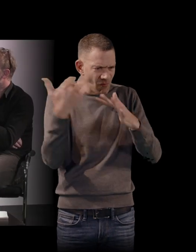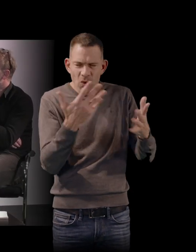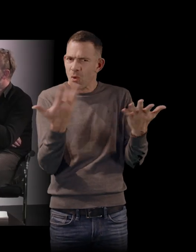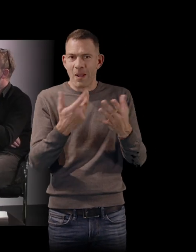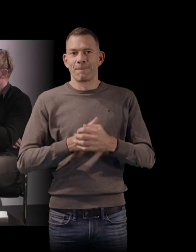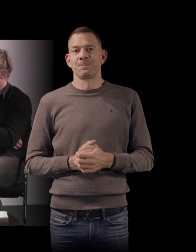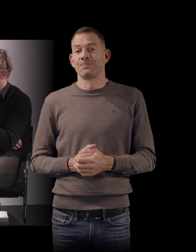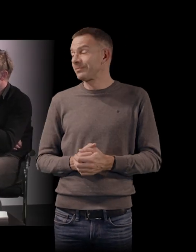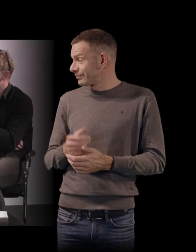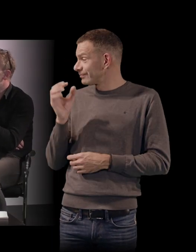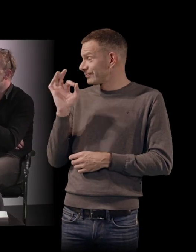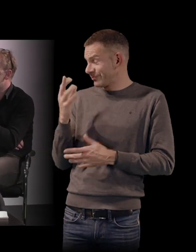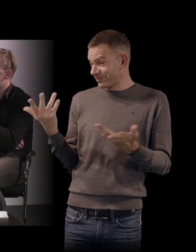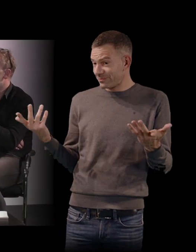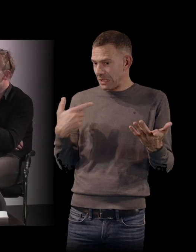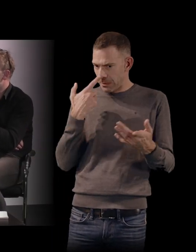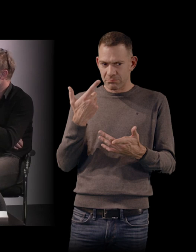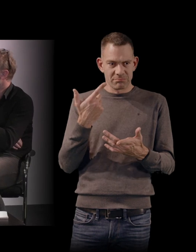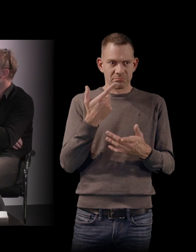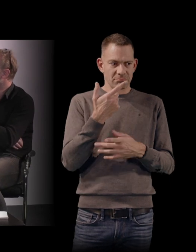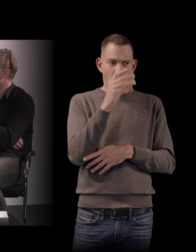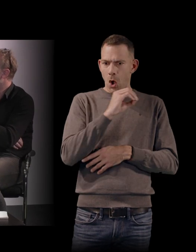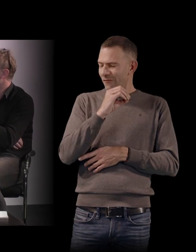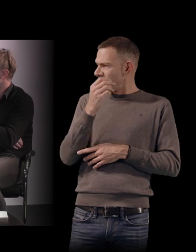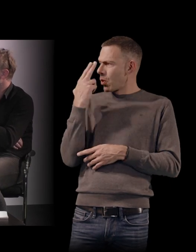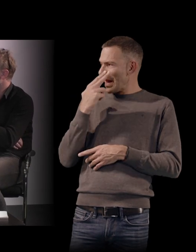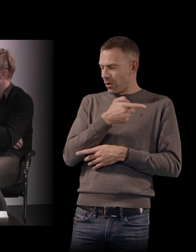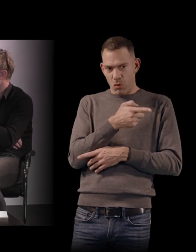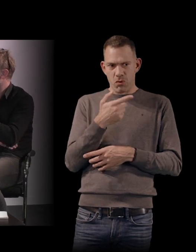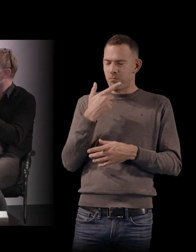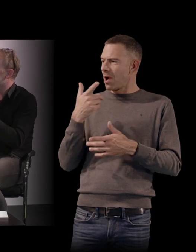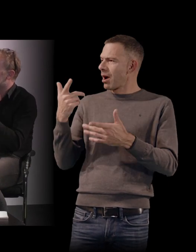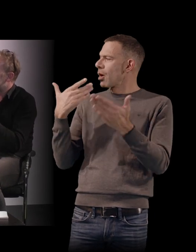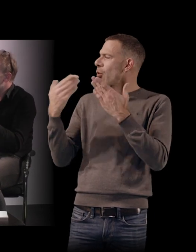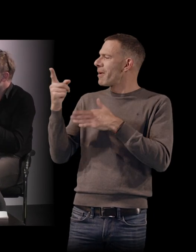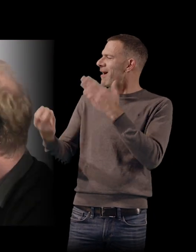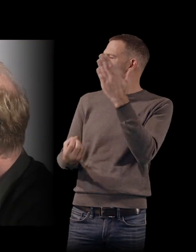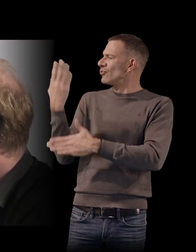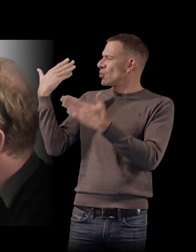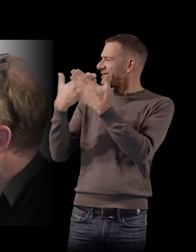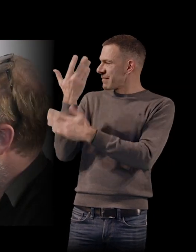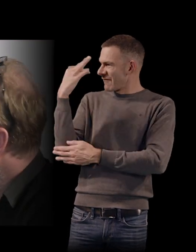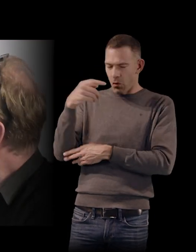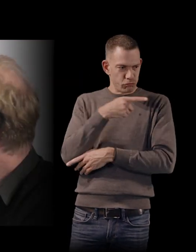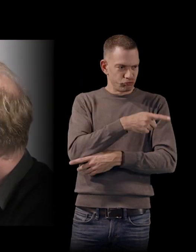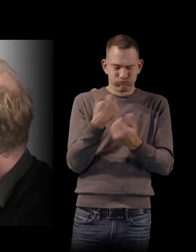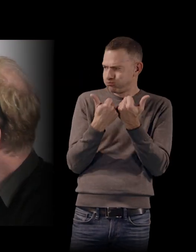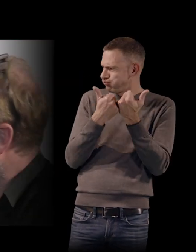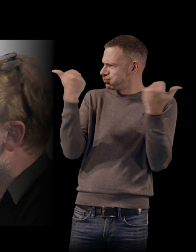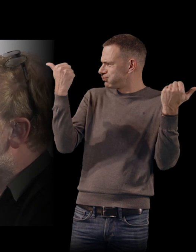'autant plus qu'on pourrait presque dire qu'Orphéo Négro est l'anti Nouvelle Vague, d'une certaine manière, dans le rapport à l'art en question, dans